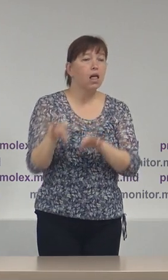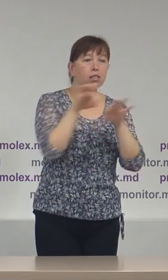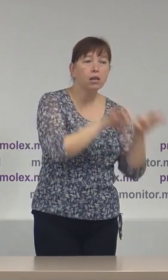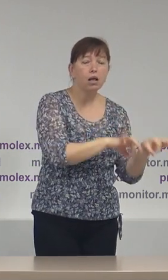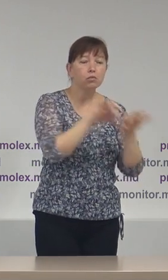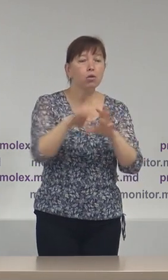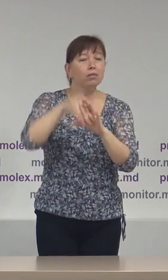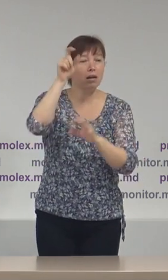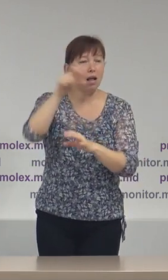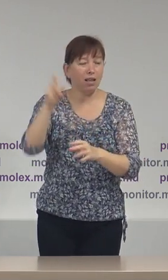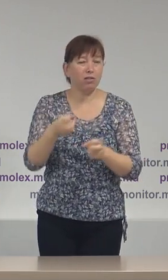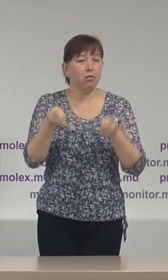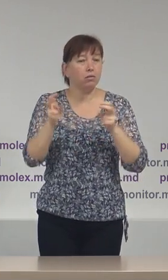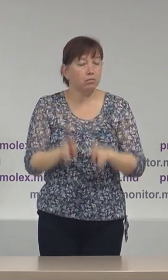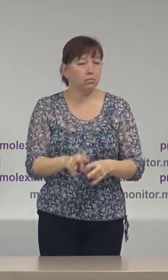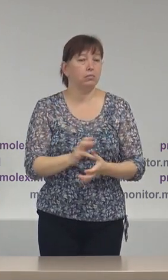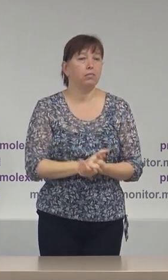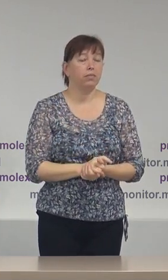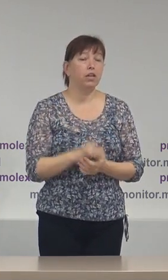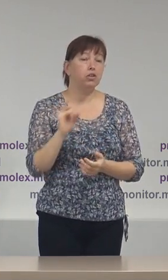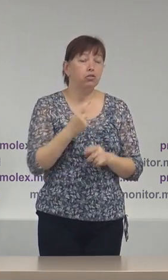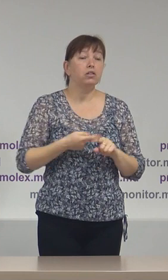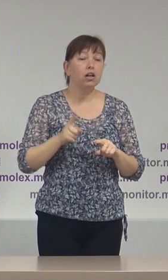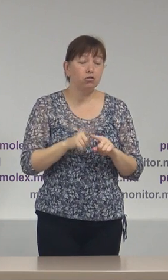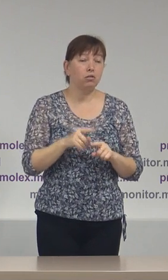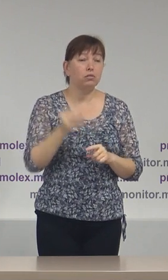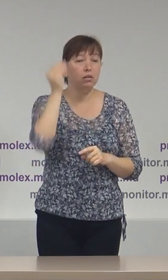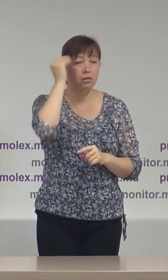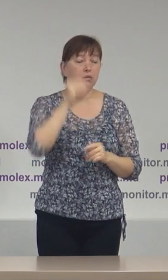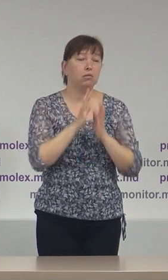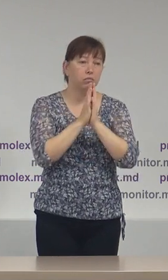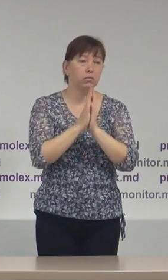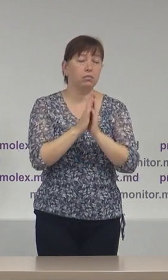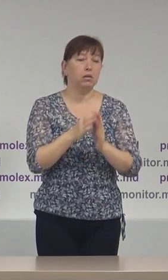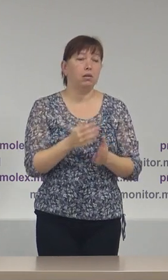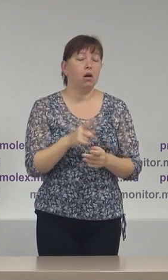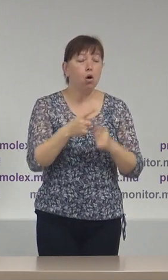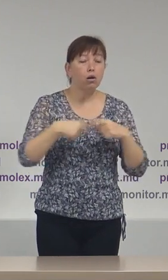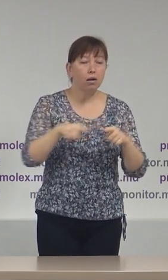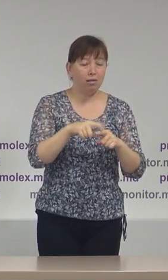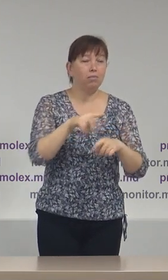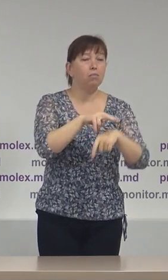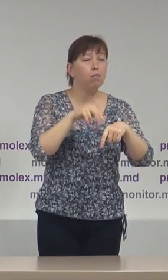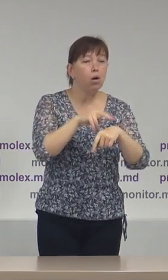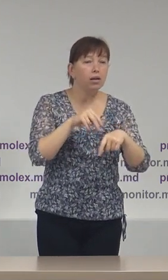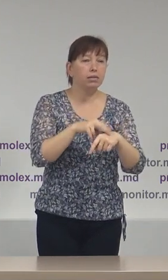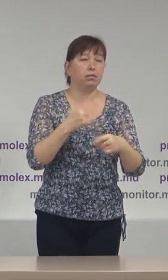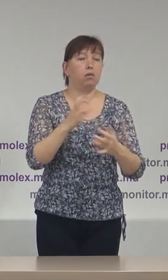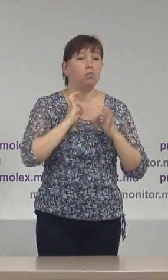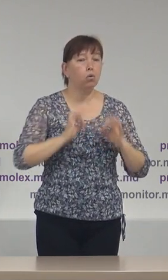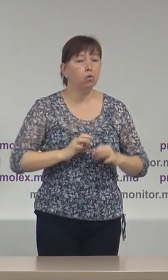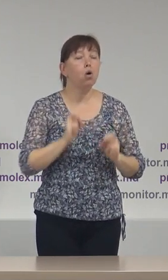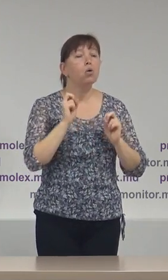alegătorilor și în acest sens a solicitat inclusiv intervenții organelor de drept atunci când